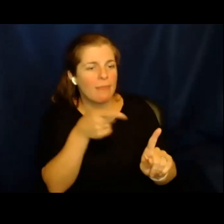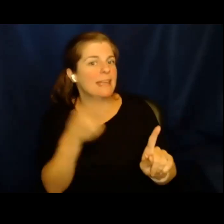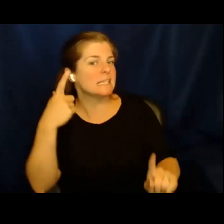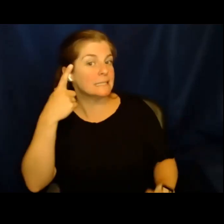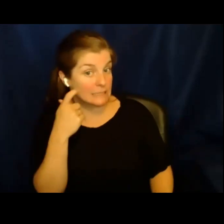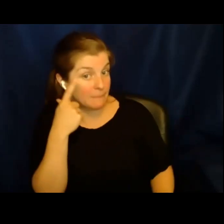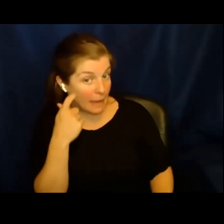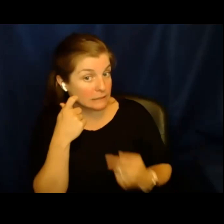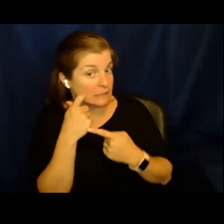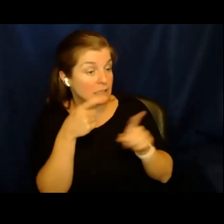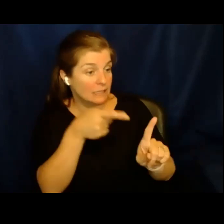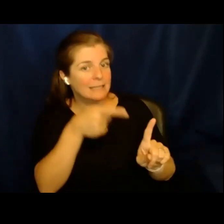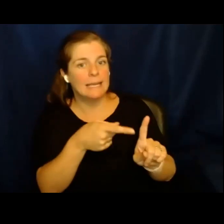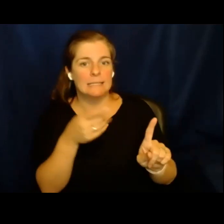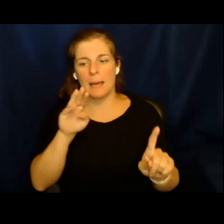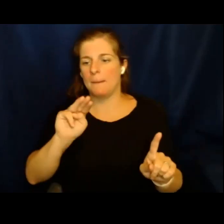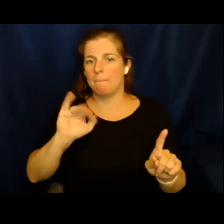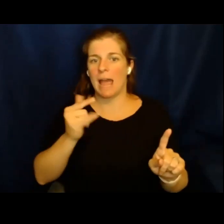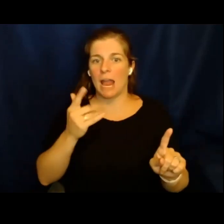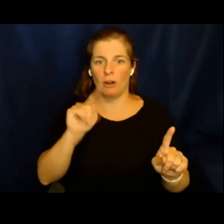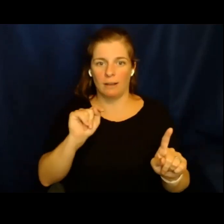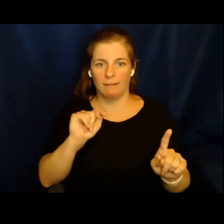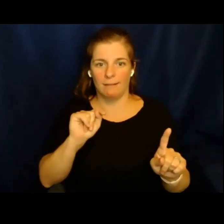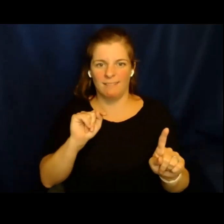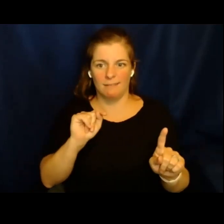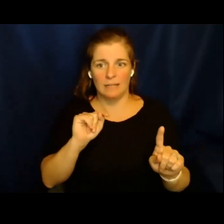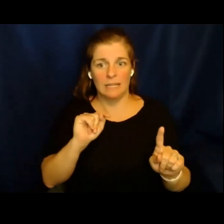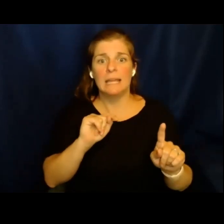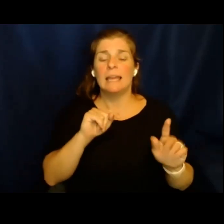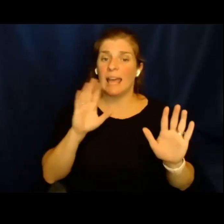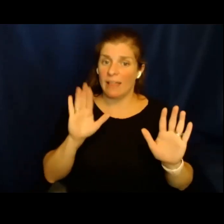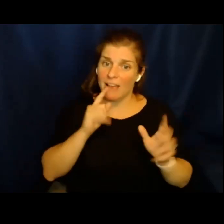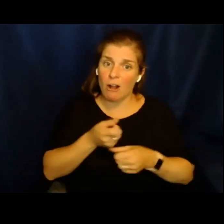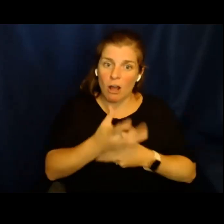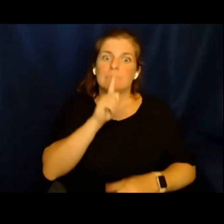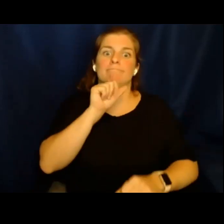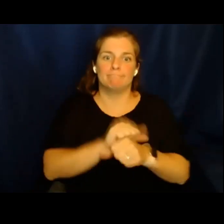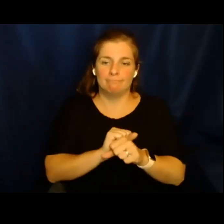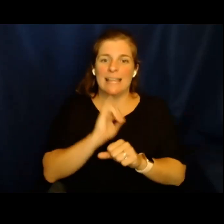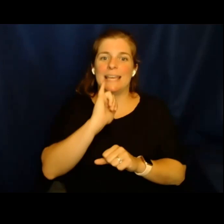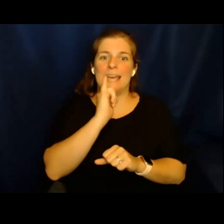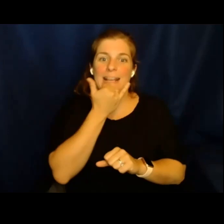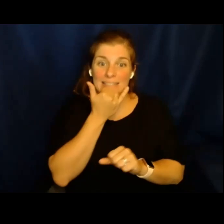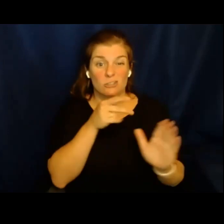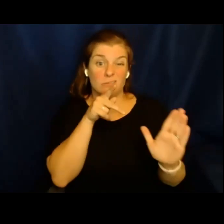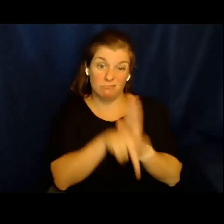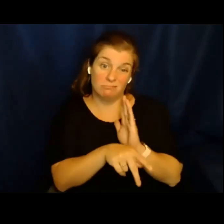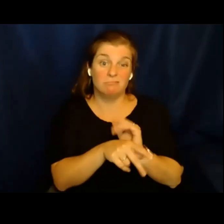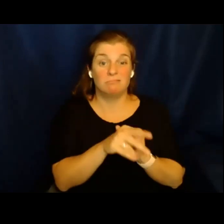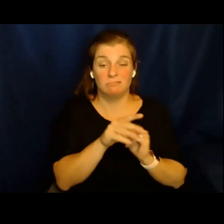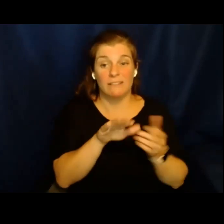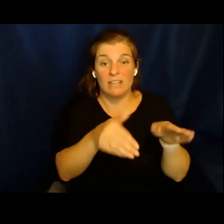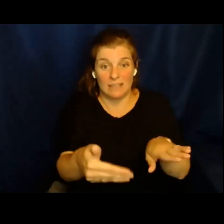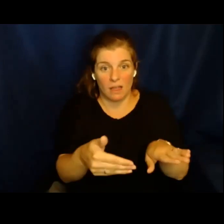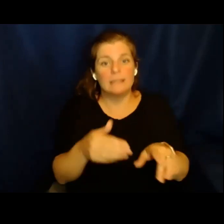sospechan es un inmigrante y que ha acusado sin supervisión y eso ha causado accidentes y